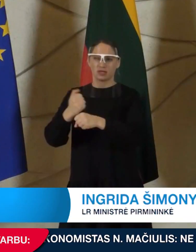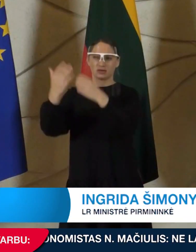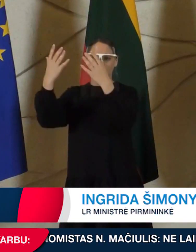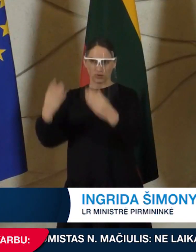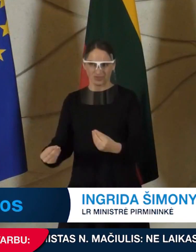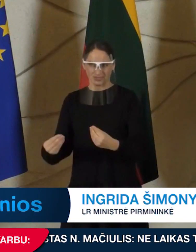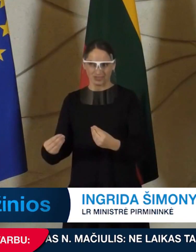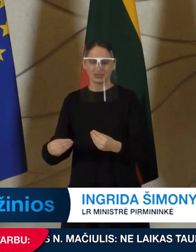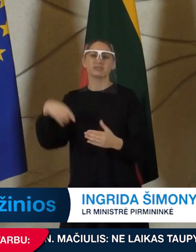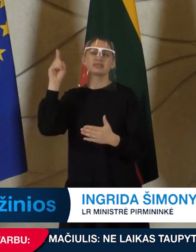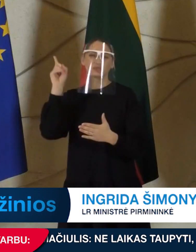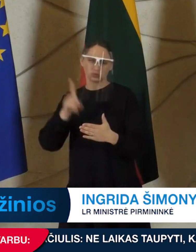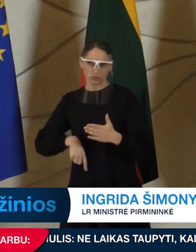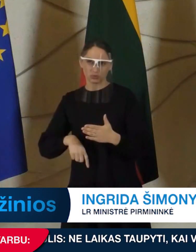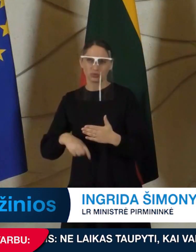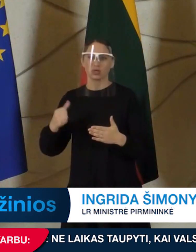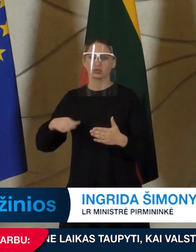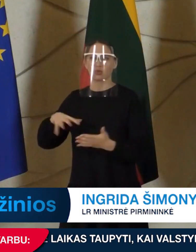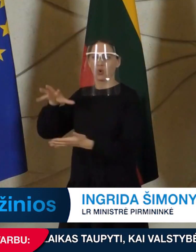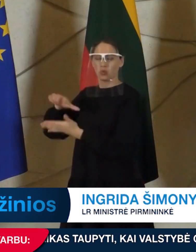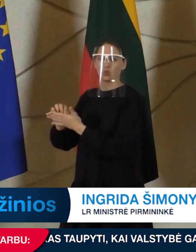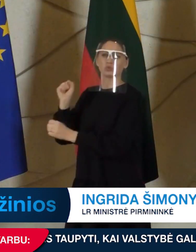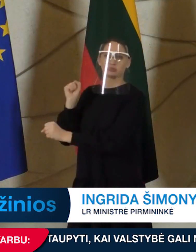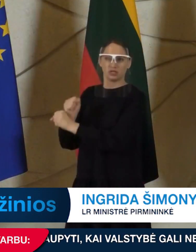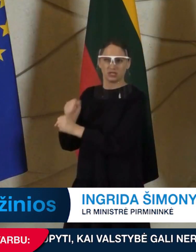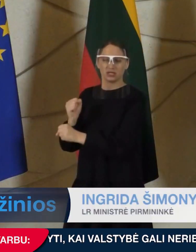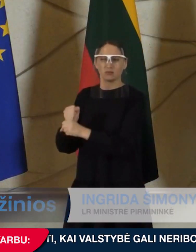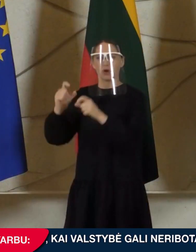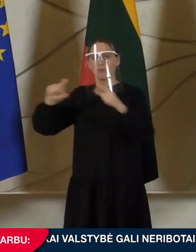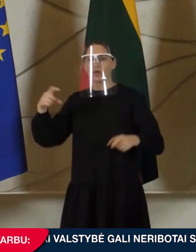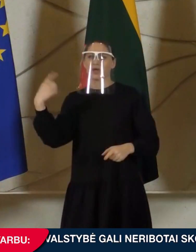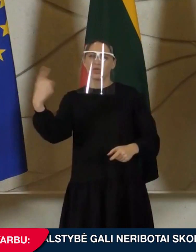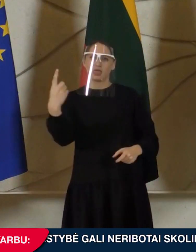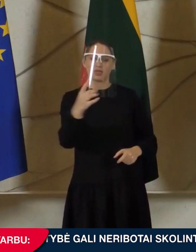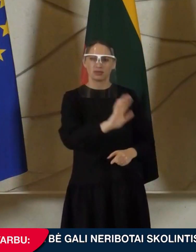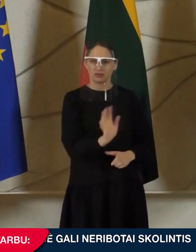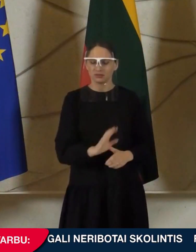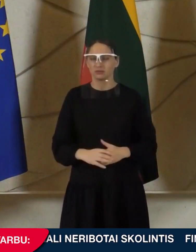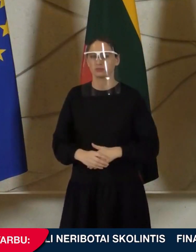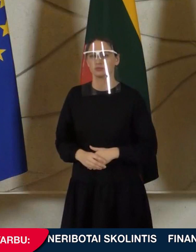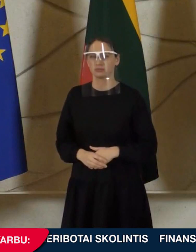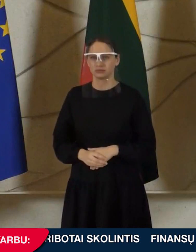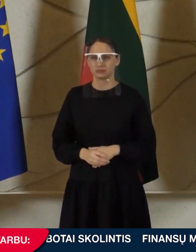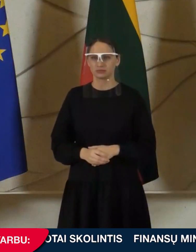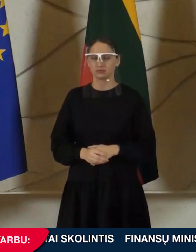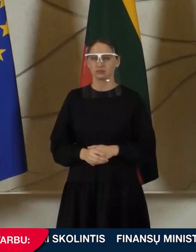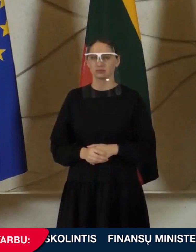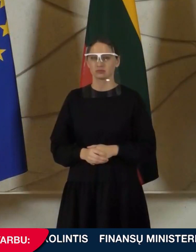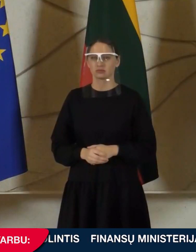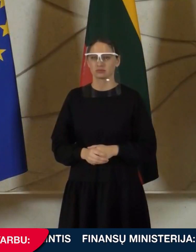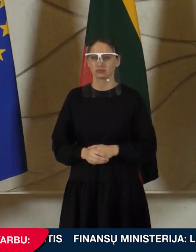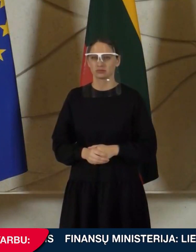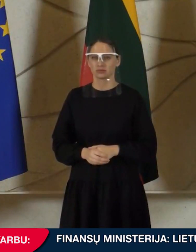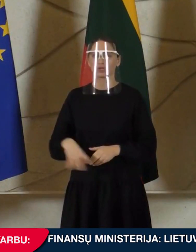dienos vis dėlto prezumuoja tam tikrą žmonių užimtumą, kuo nors kitu, negu kad tik tai vykimų į priekybos centrus. O tą ant